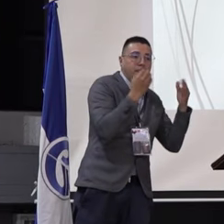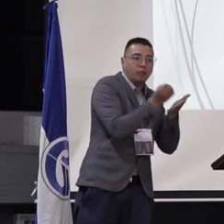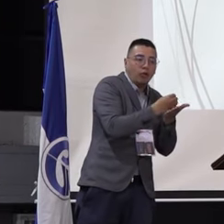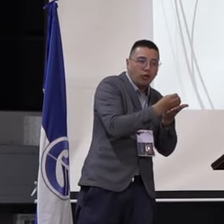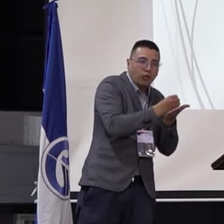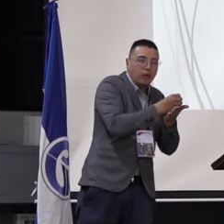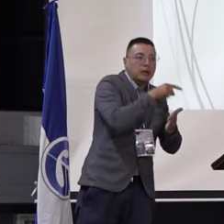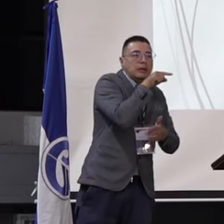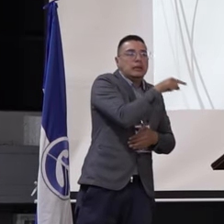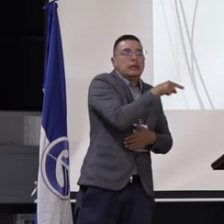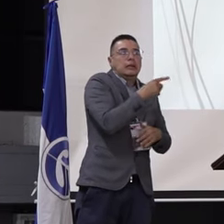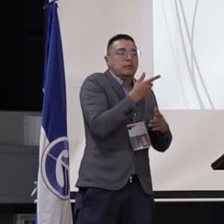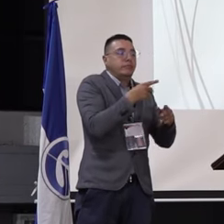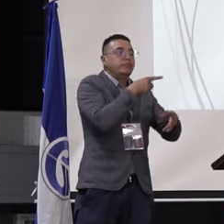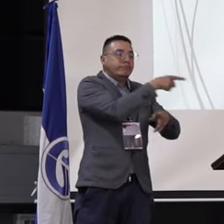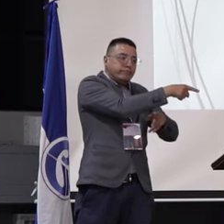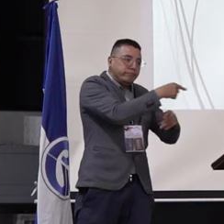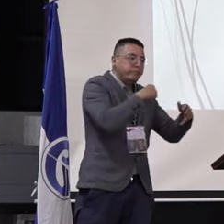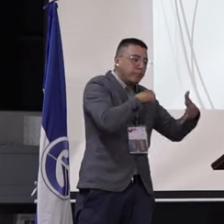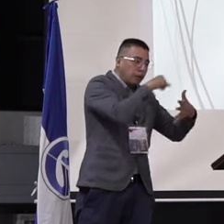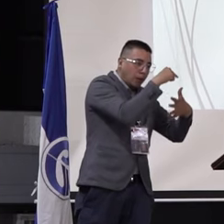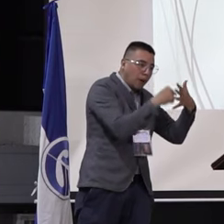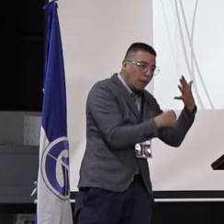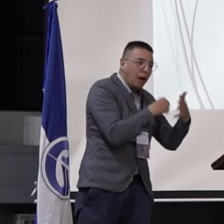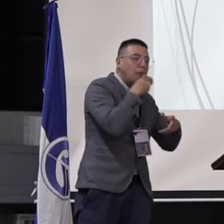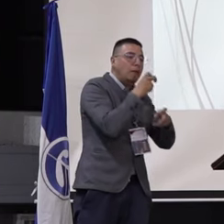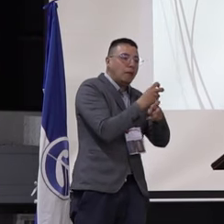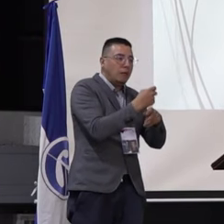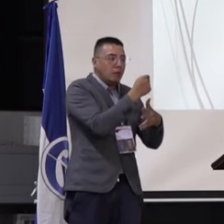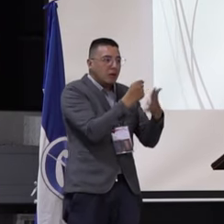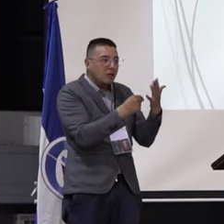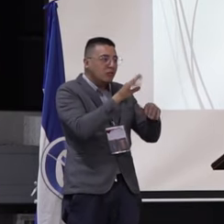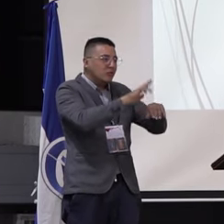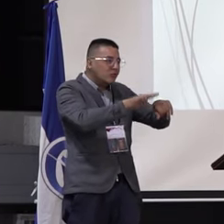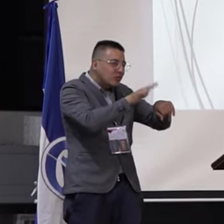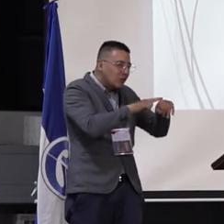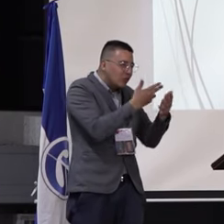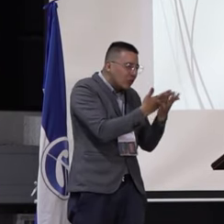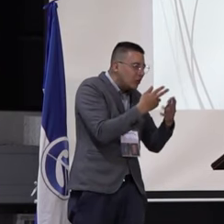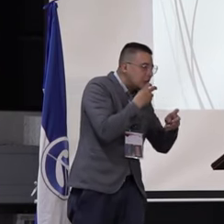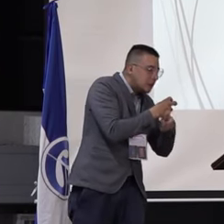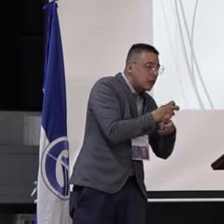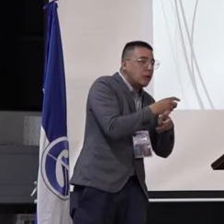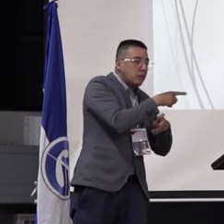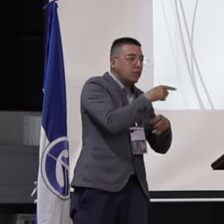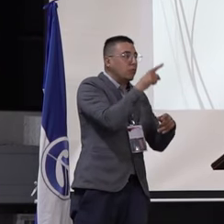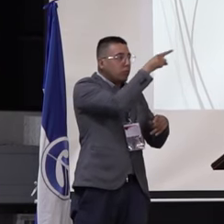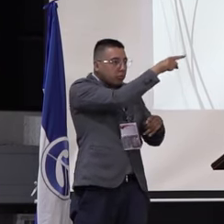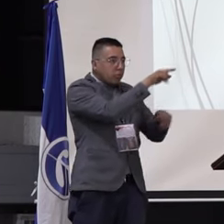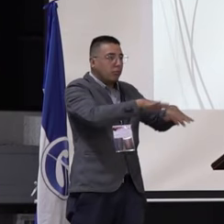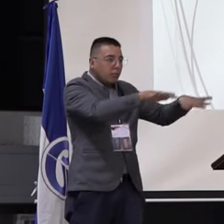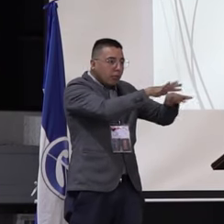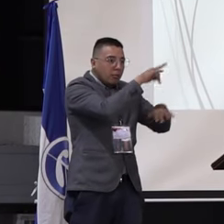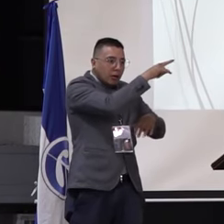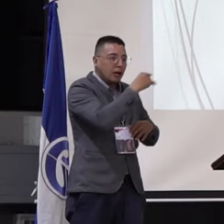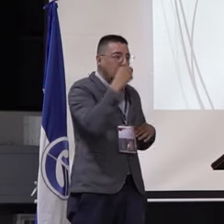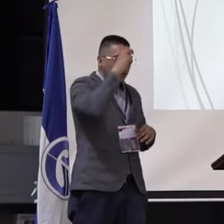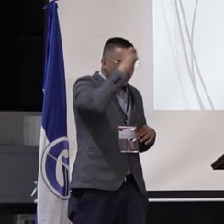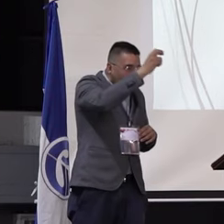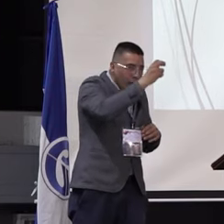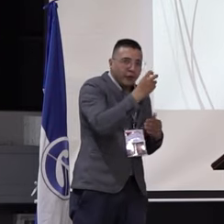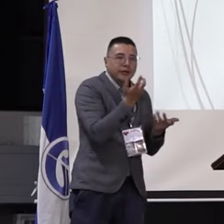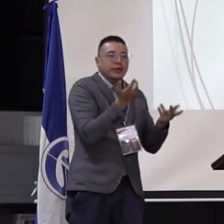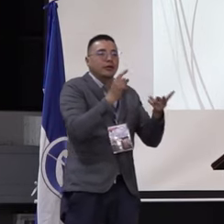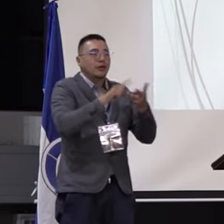su, bueno, llamada casita, pero bueno, ahora Museo de Historia Natural. La idea es que esos espacios, Balmaría, este